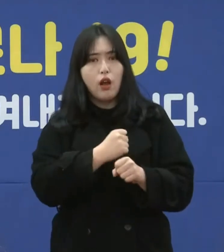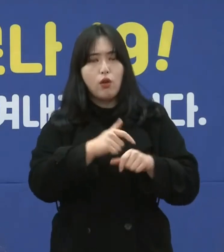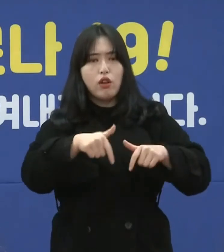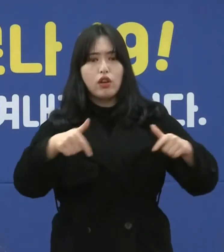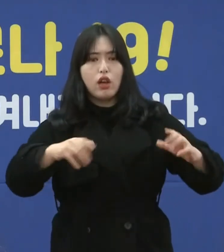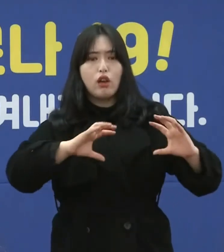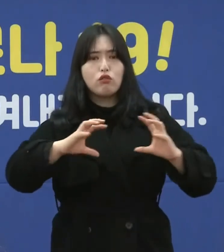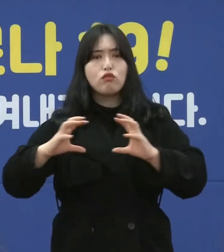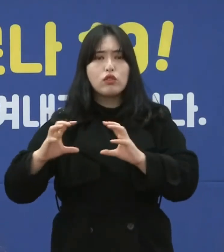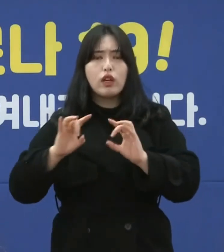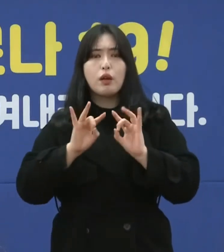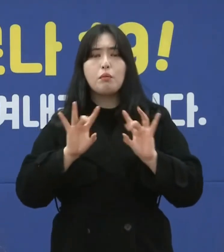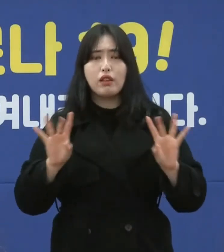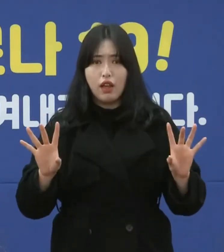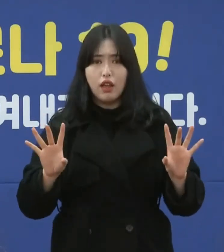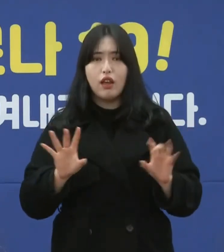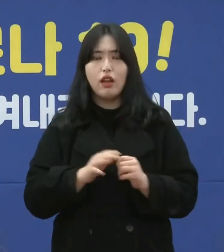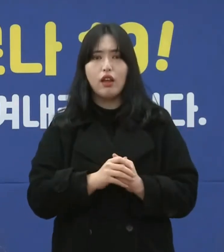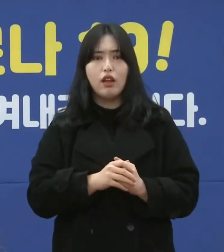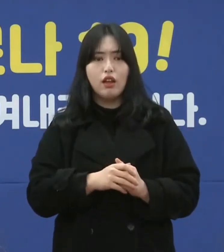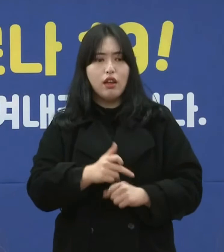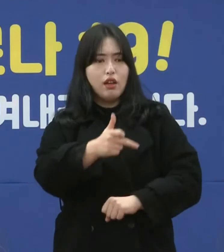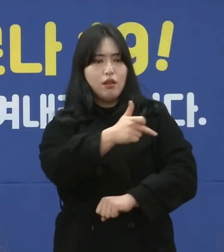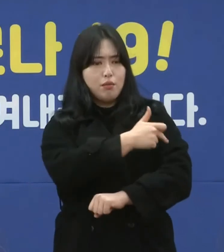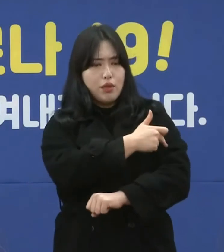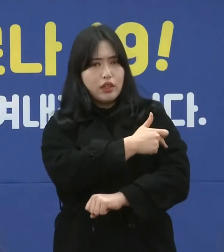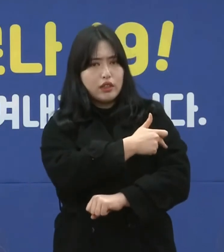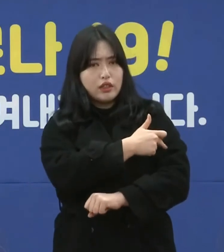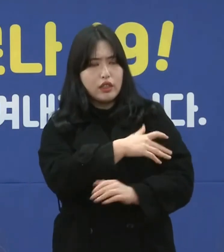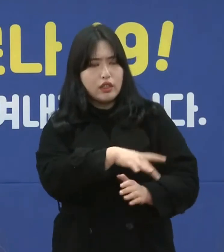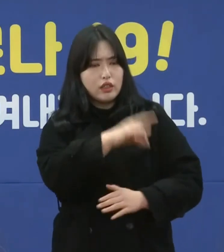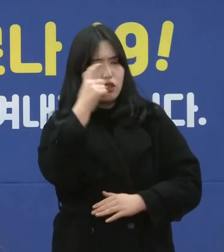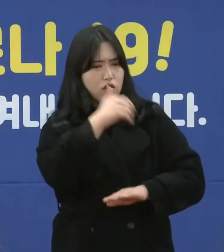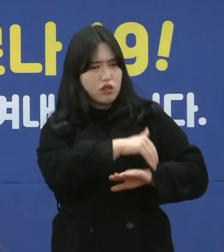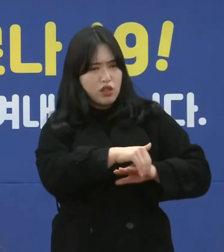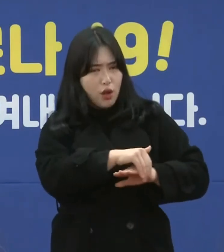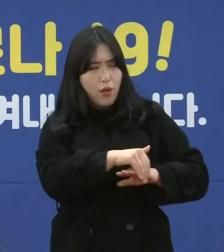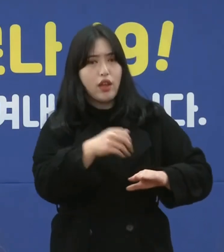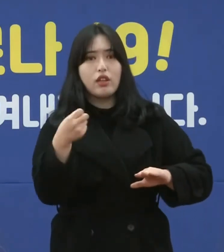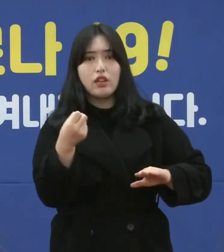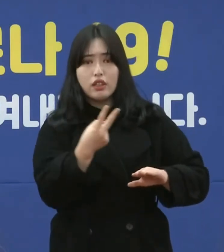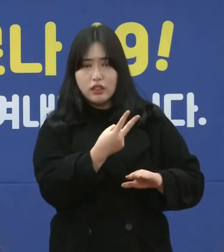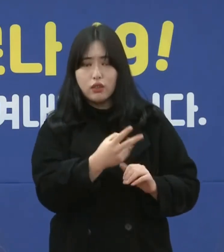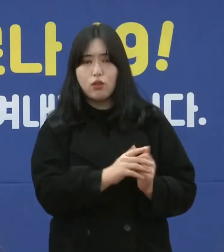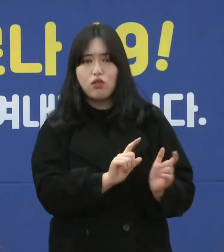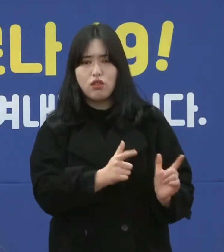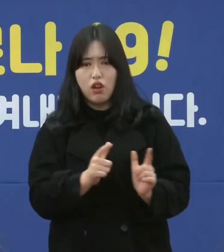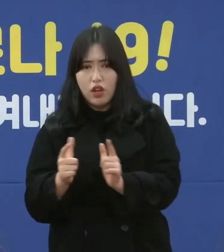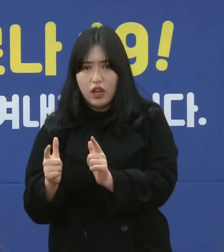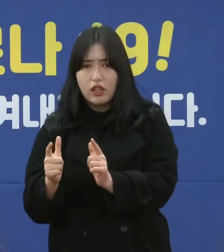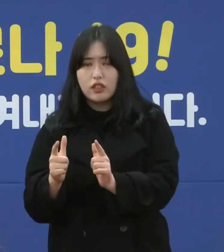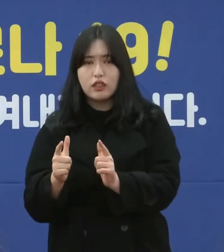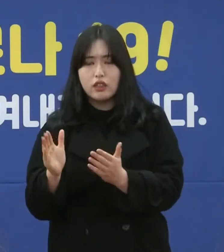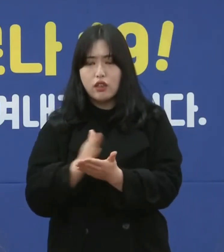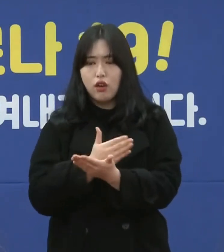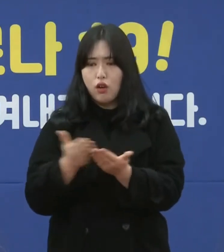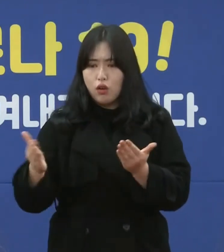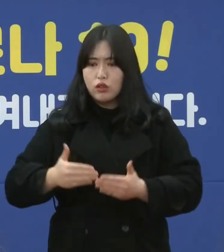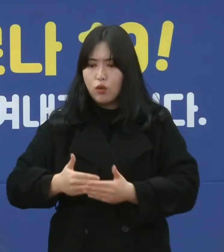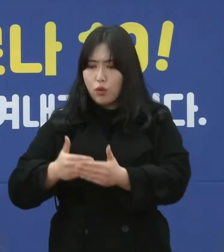국가별로 아마 백신의 당초 계획과 여러 가지 배포